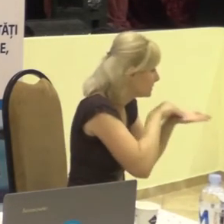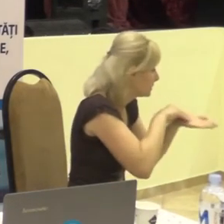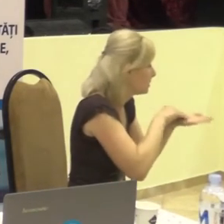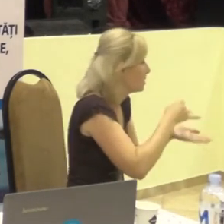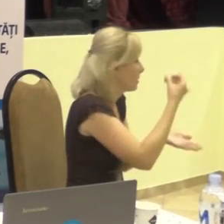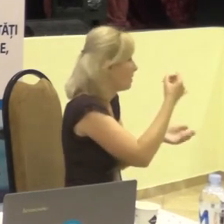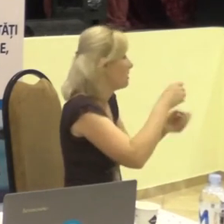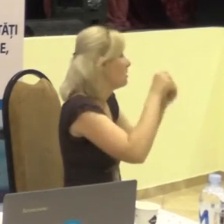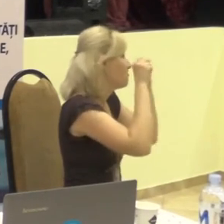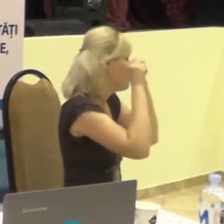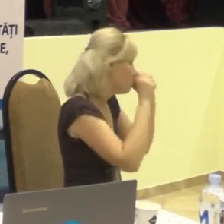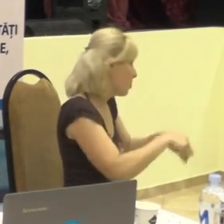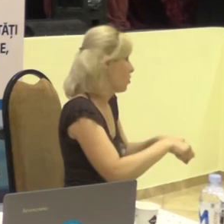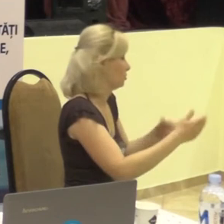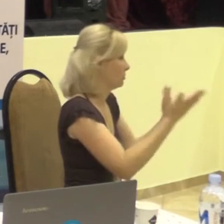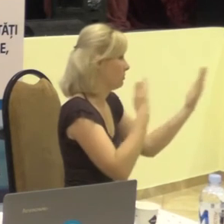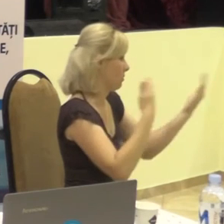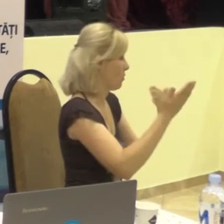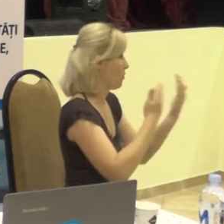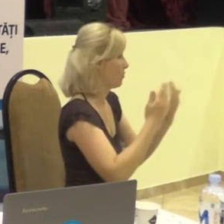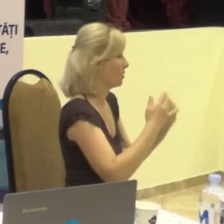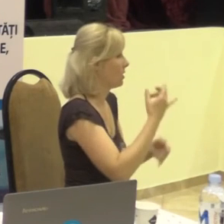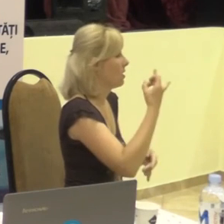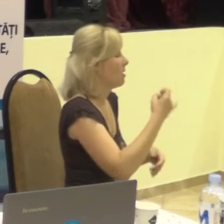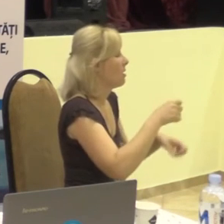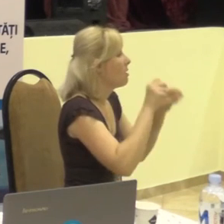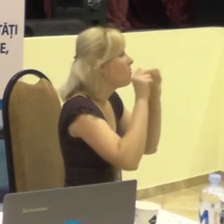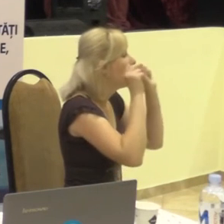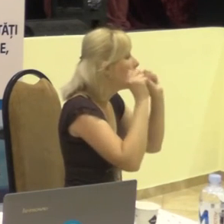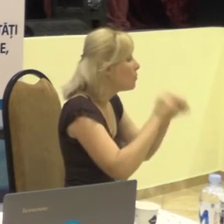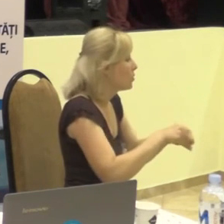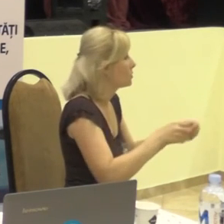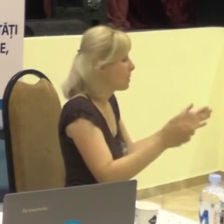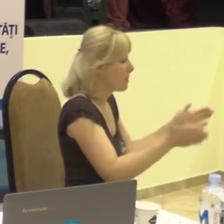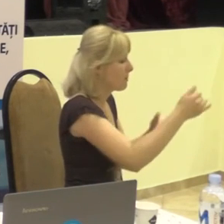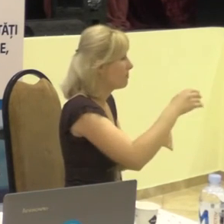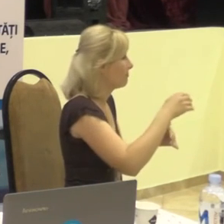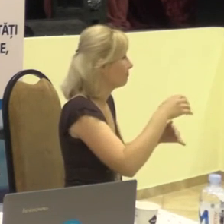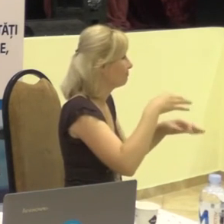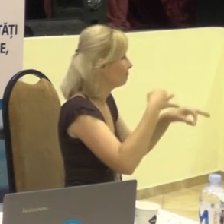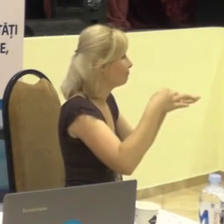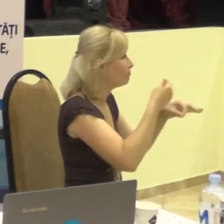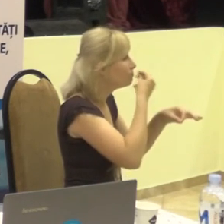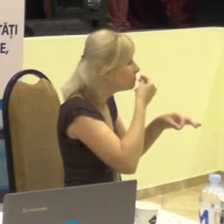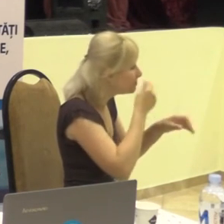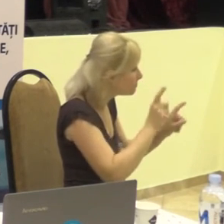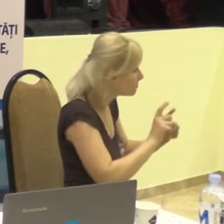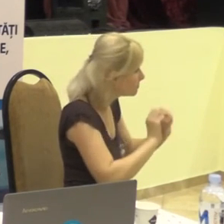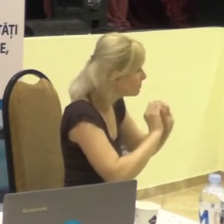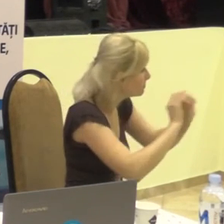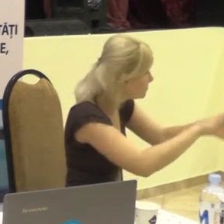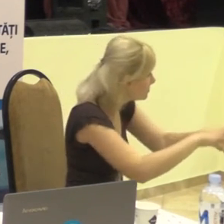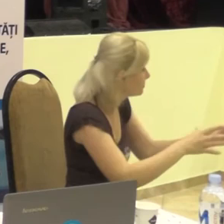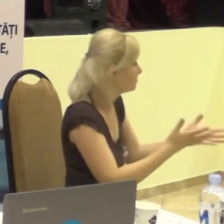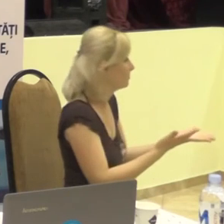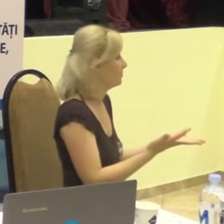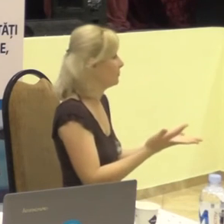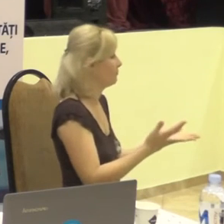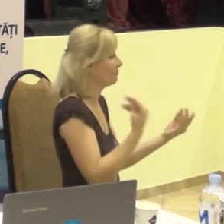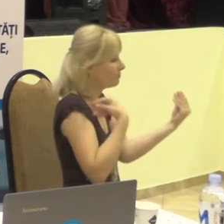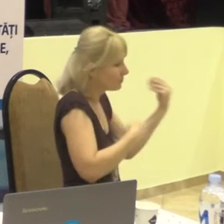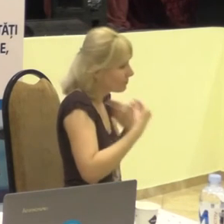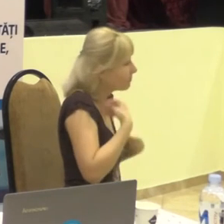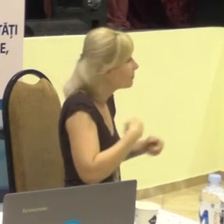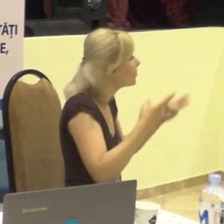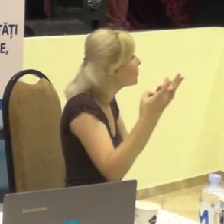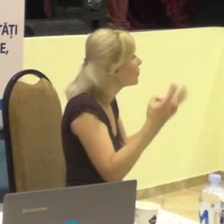putut comunica și au putut prin pachet să-i transmită dumneiei lucrurile